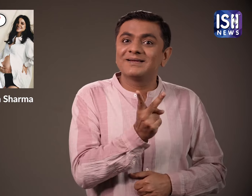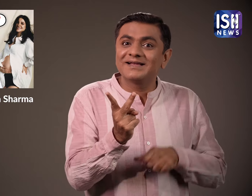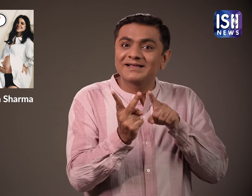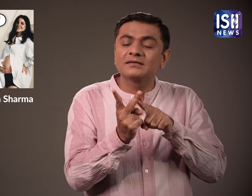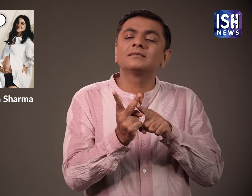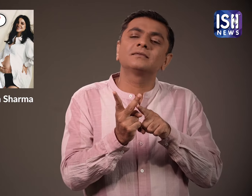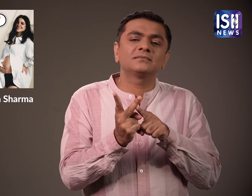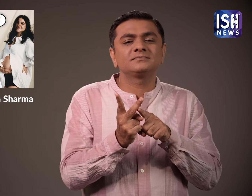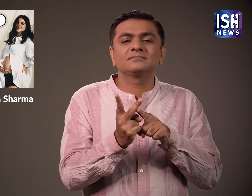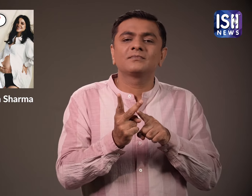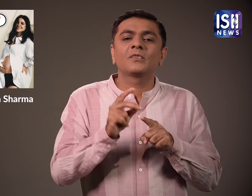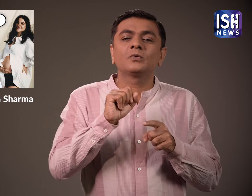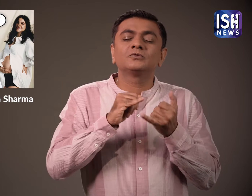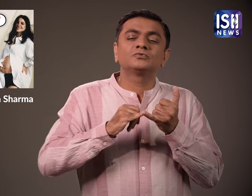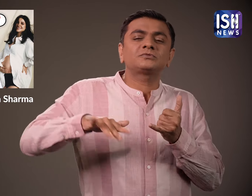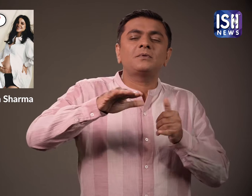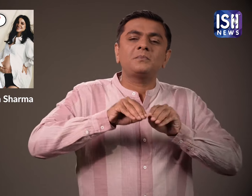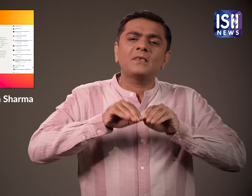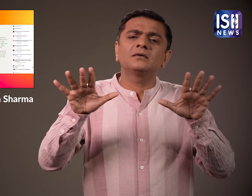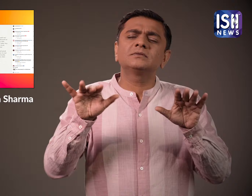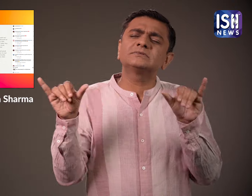सोशल मीडिया पर एक जैसे पोस्ट साजा किये